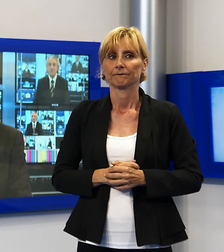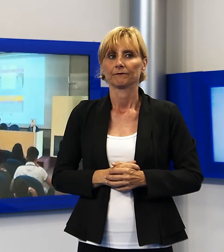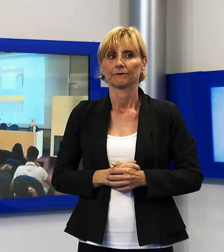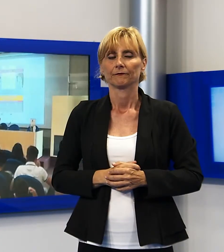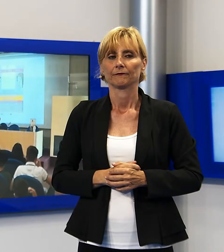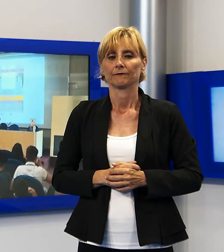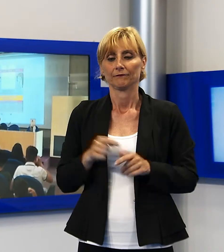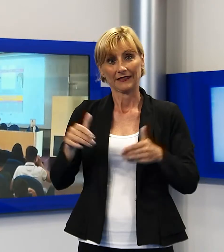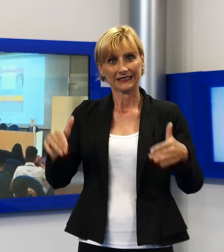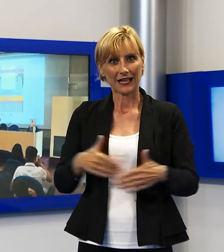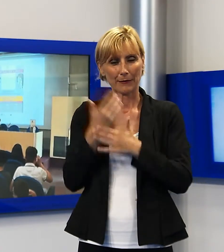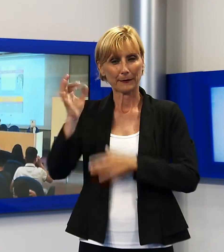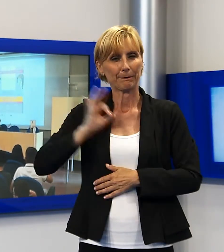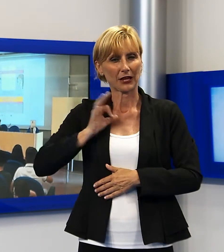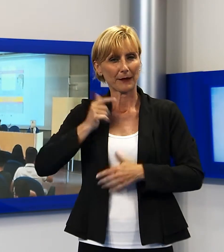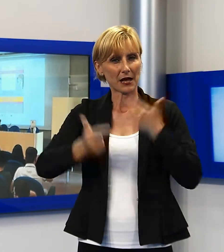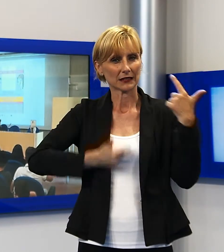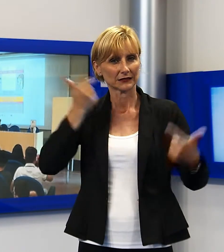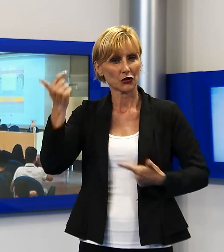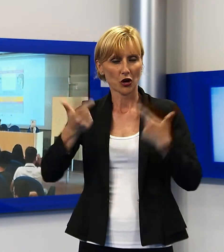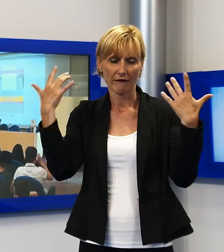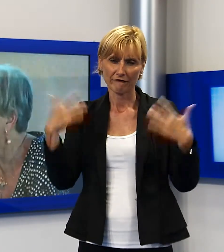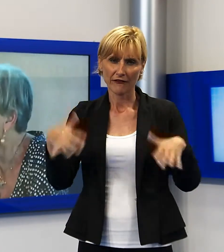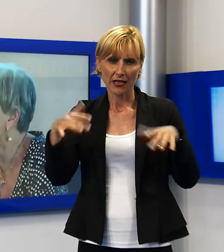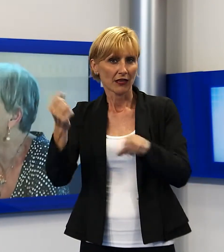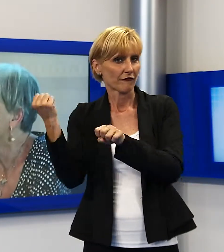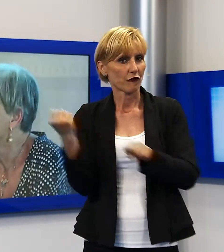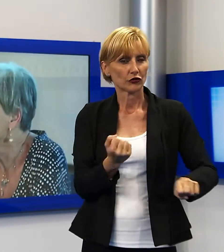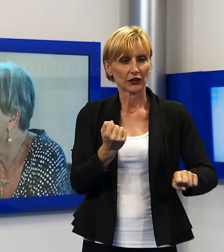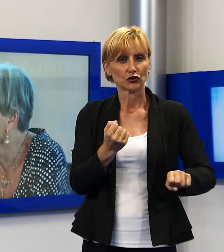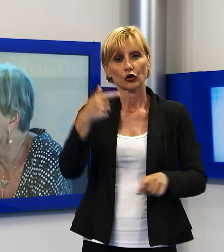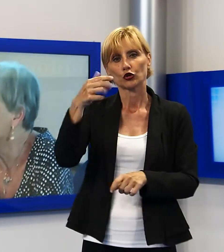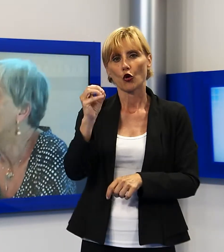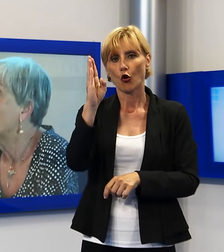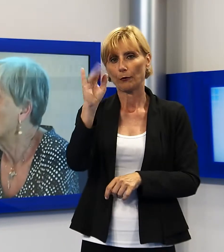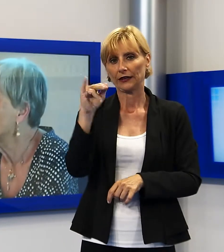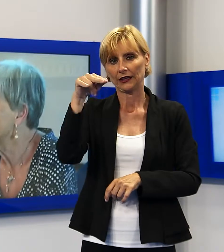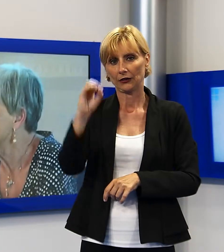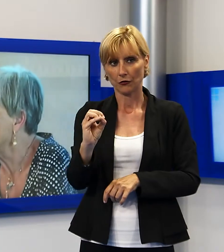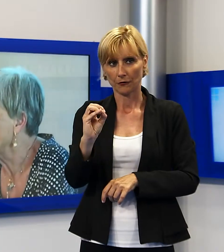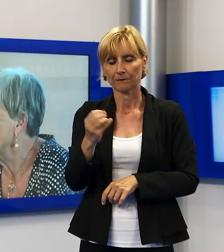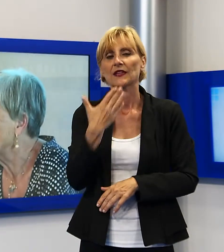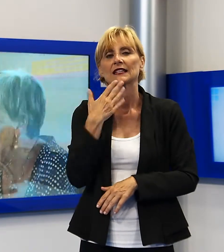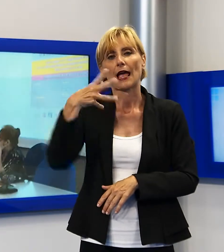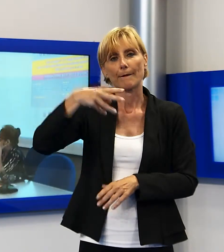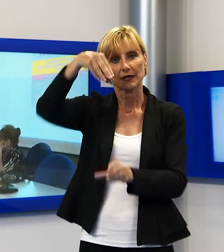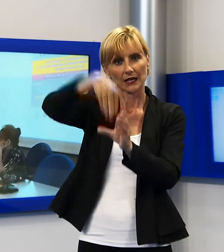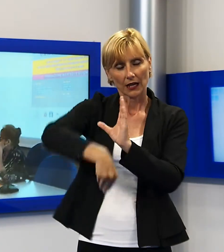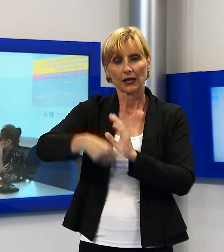Mattinata di premiazioni per la fondazione Tobino. Nell'auditorium di San Micheletto è stata celebrata la giornata finale del premio